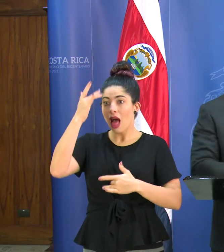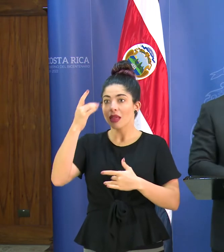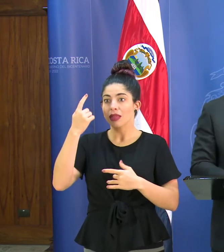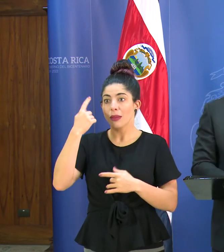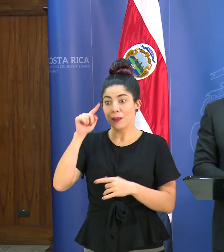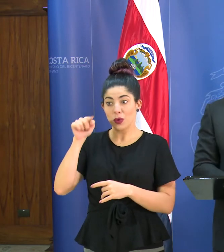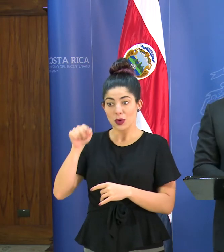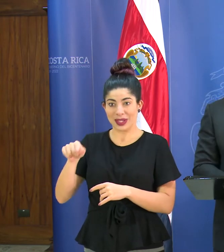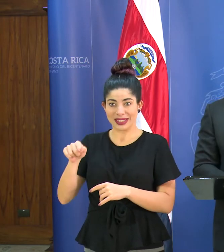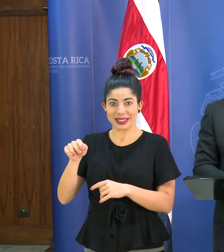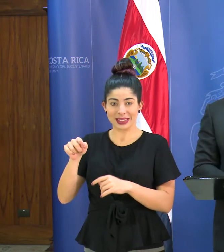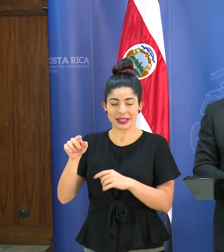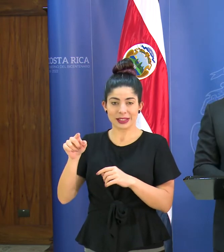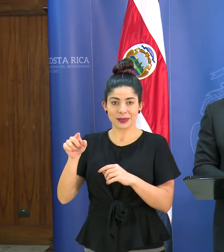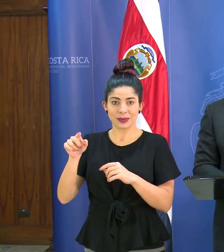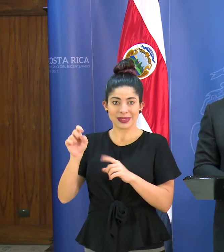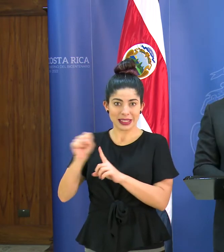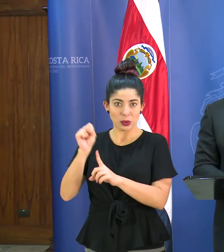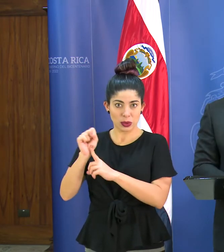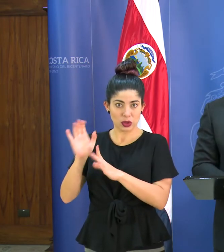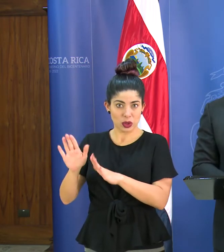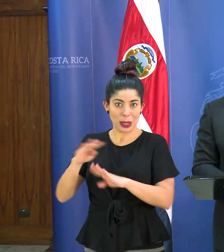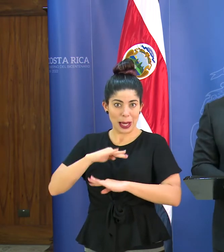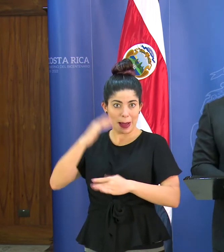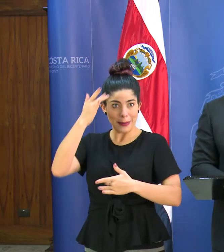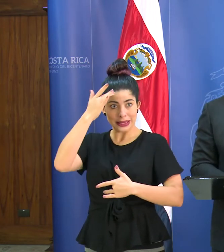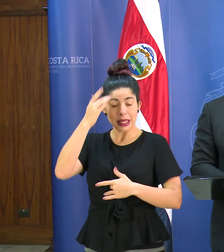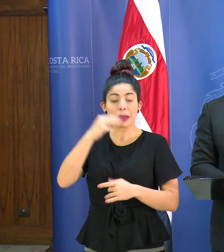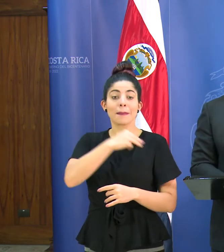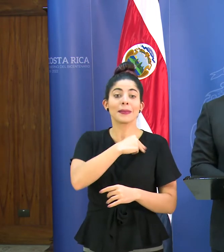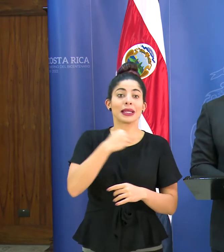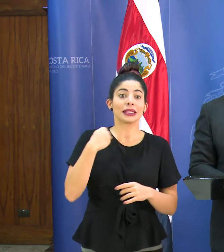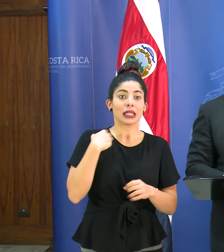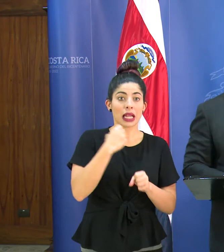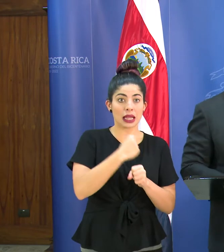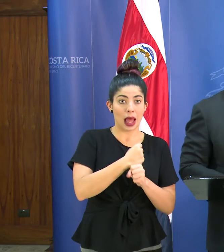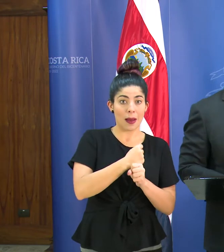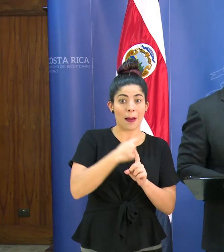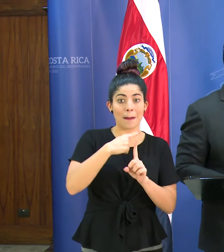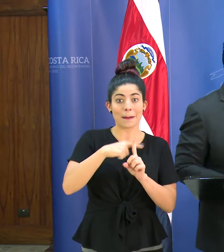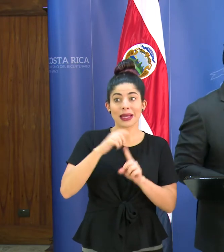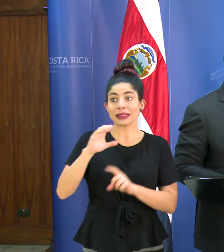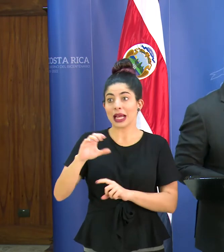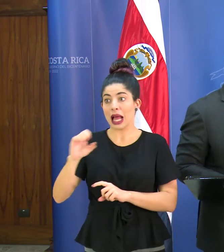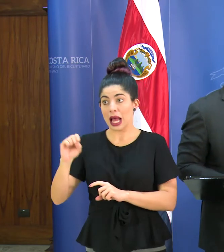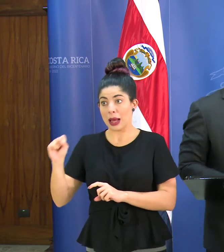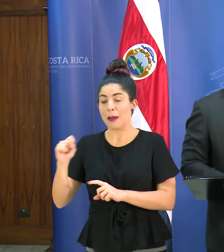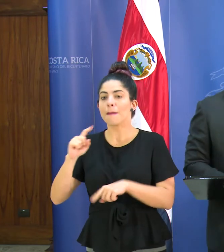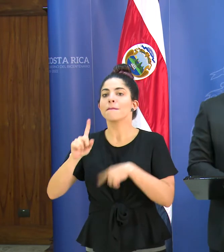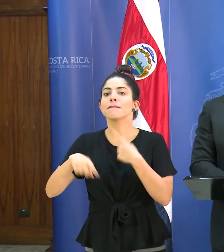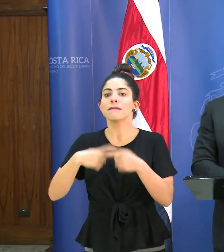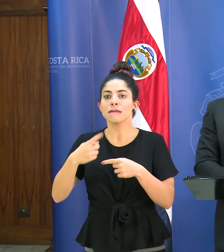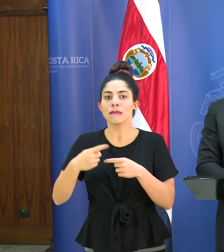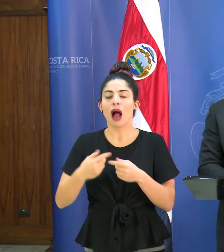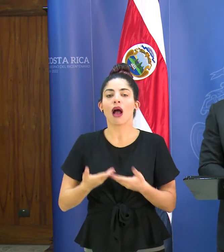con ello, con esta situación, tanto el ministerio de trabajo como la caja estarán emitiendo